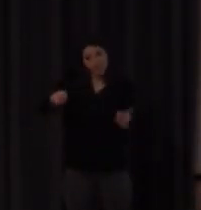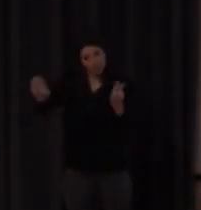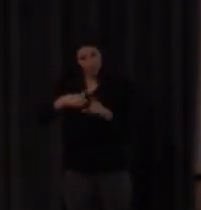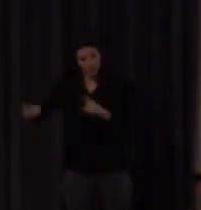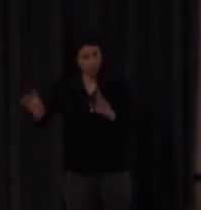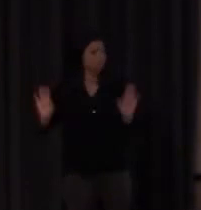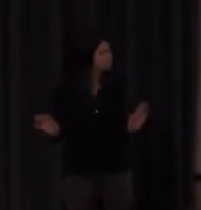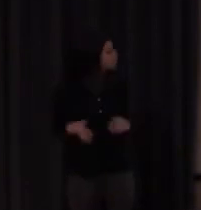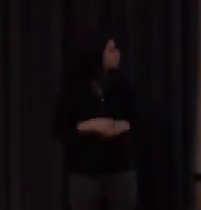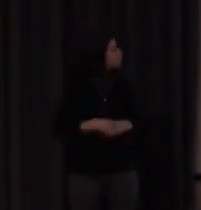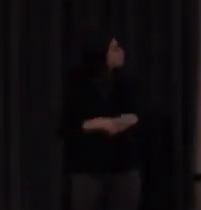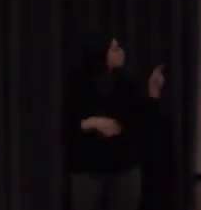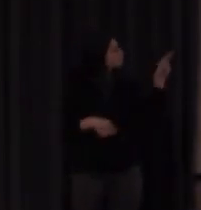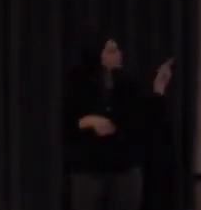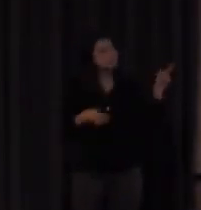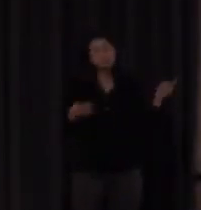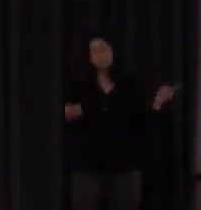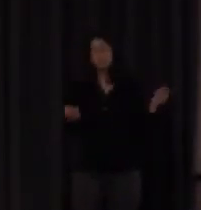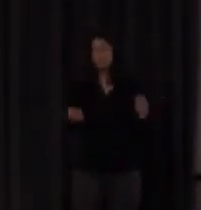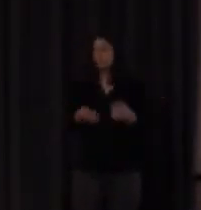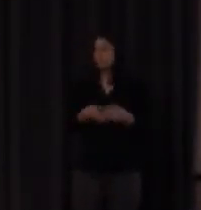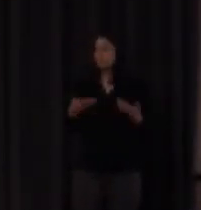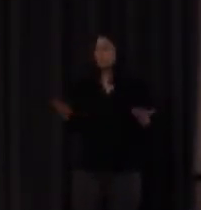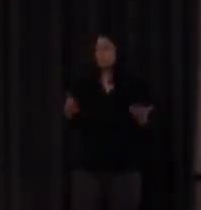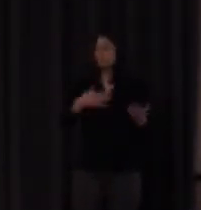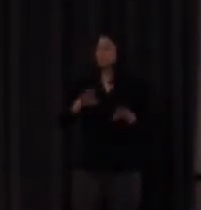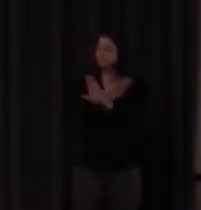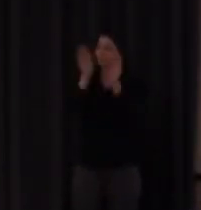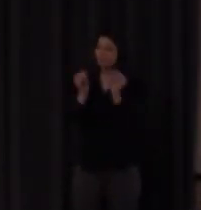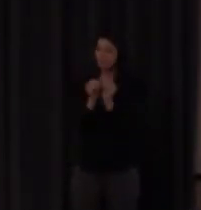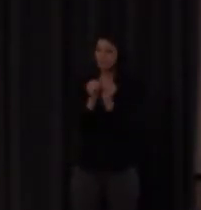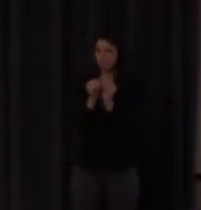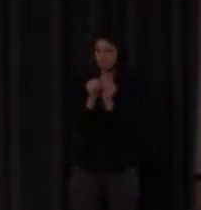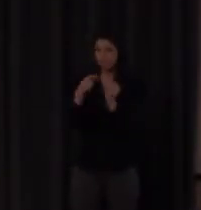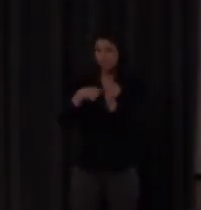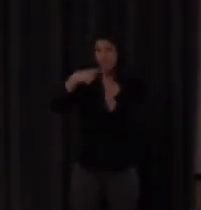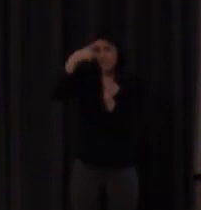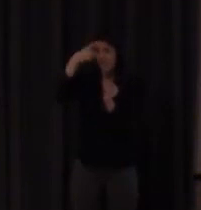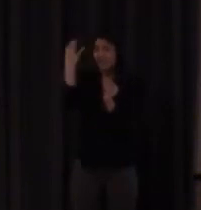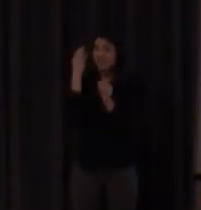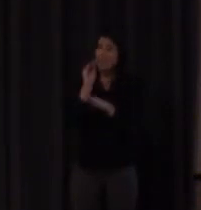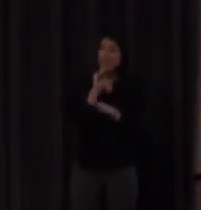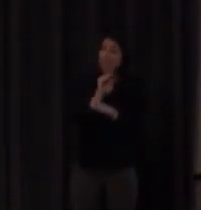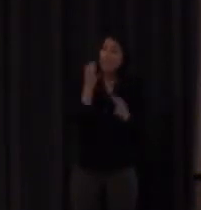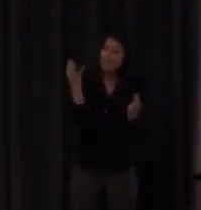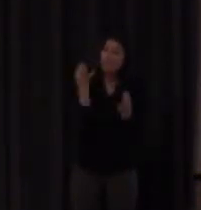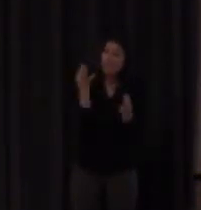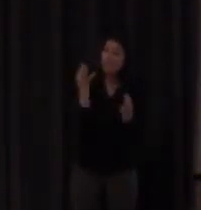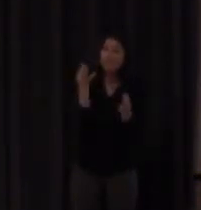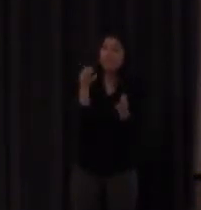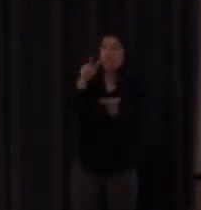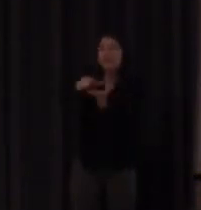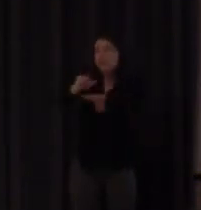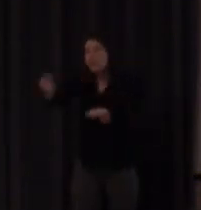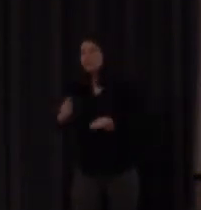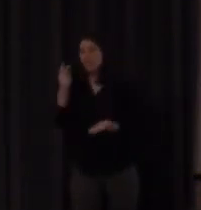todo esto me lleva a decir que sobre lo que hay que trabajar es sobre la enseñanza de segundas lenguas es decir tengo bastante claro a estas alturas